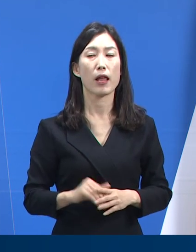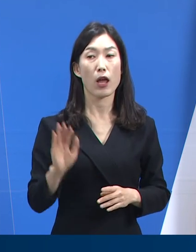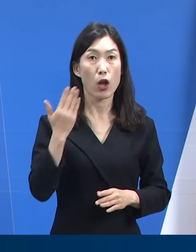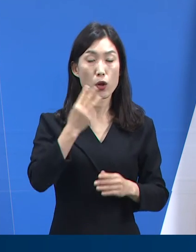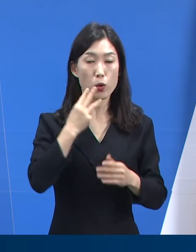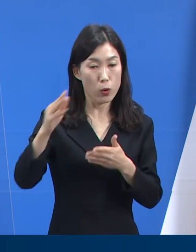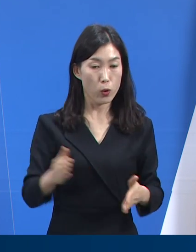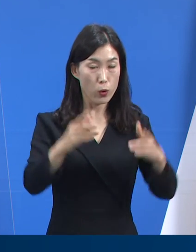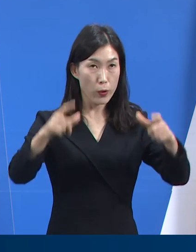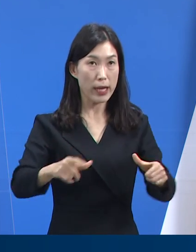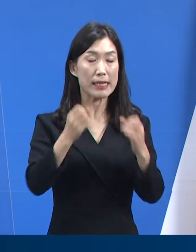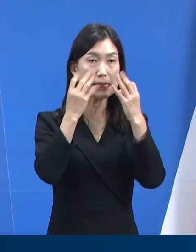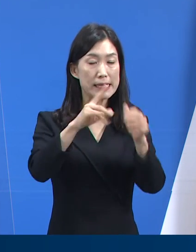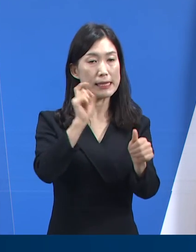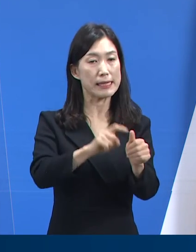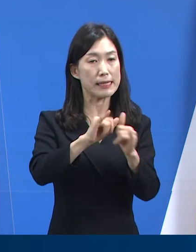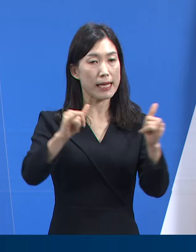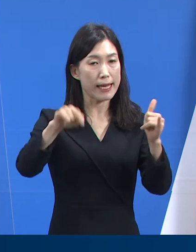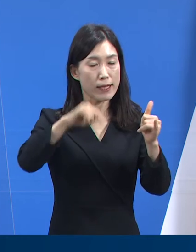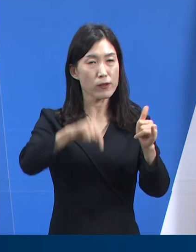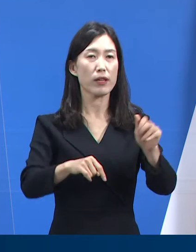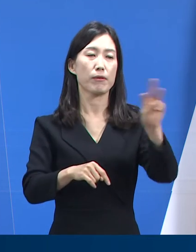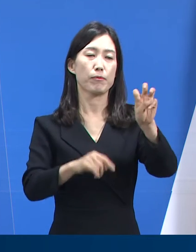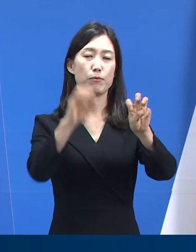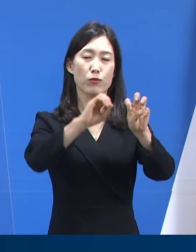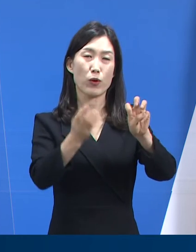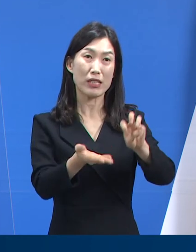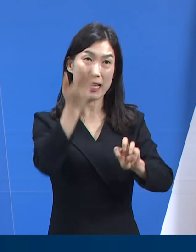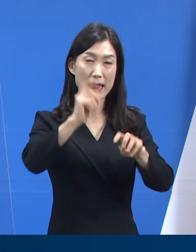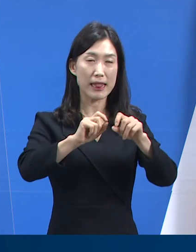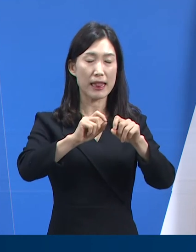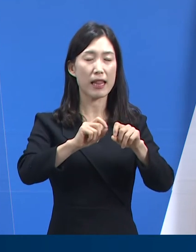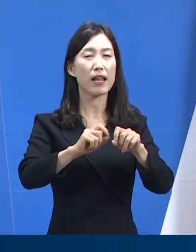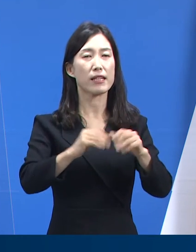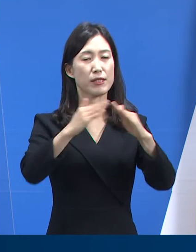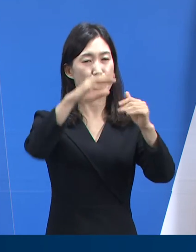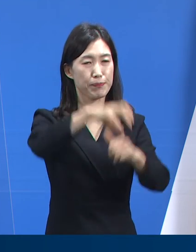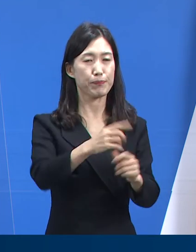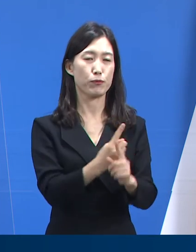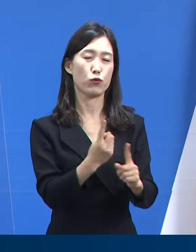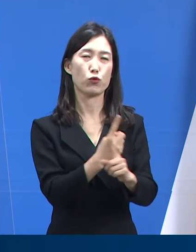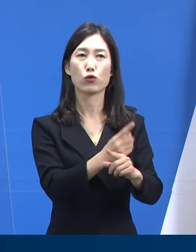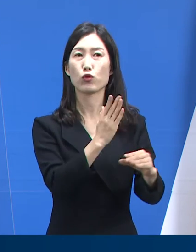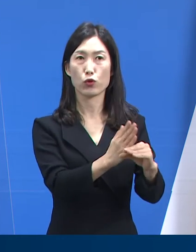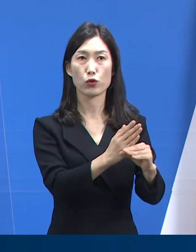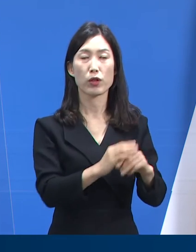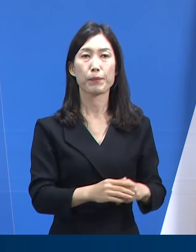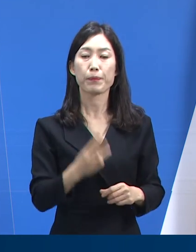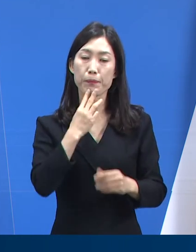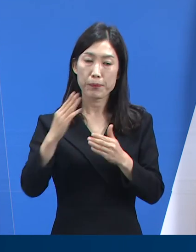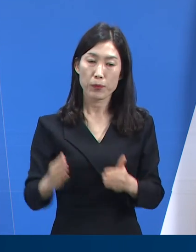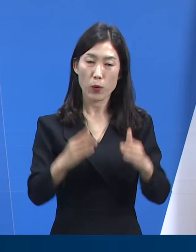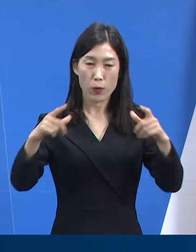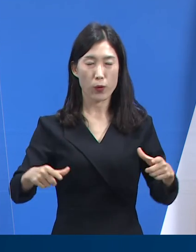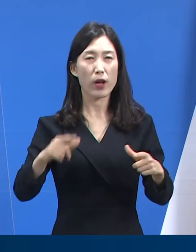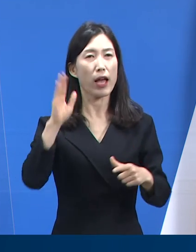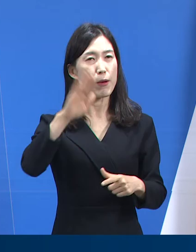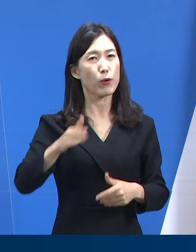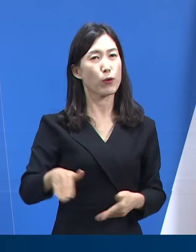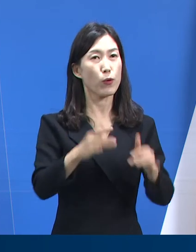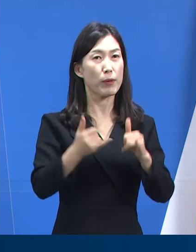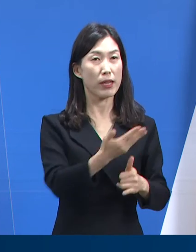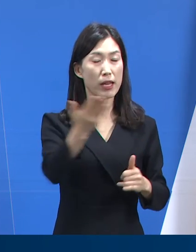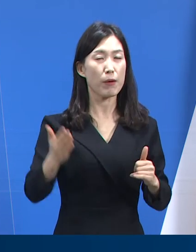최근 도내 신규 확진자의 약 30% 이상이 재택치료를 받고 있습니다. 경기도는 도민들이 안전하게